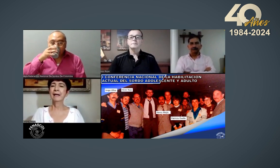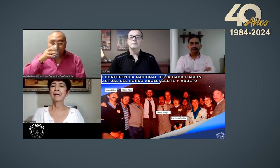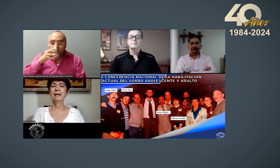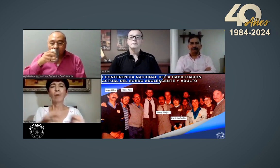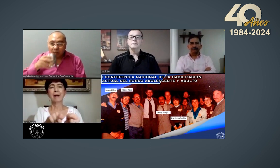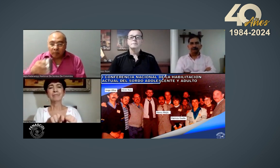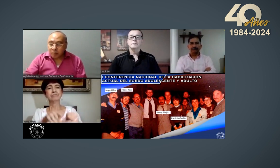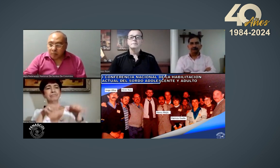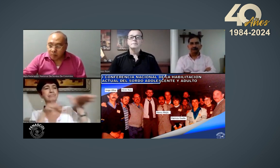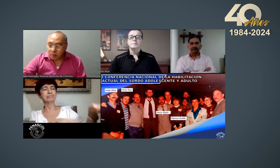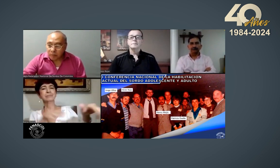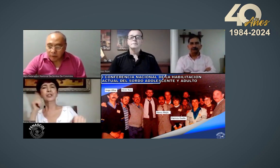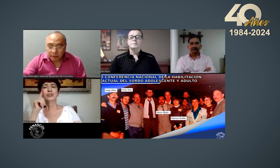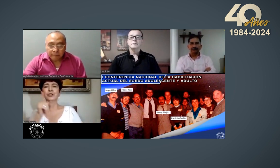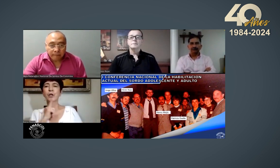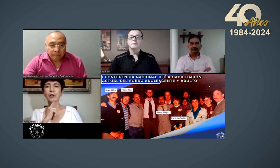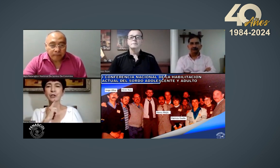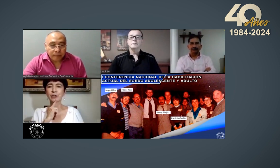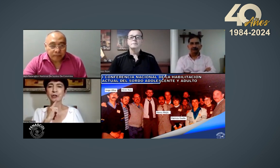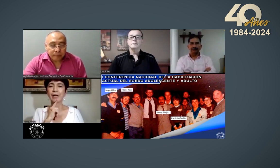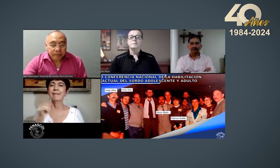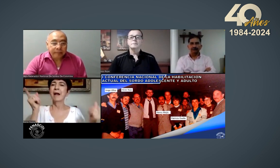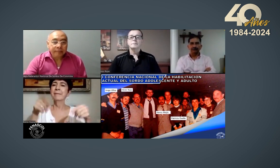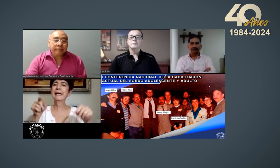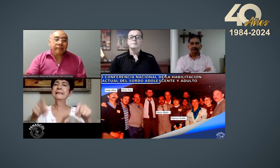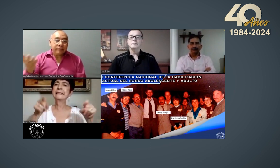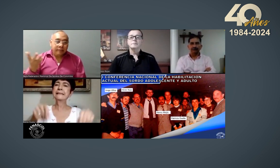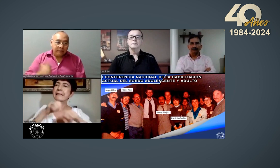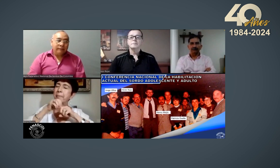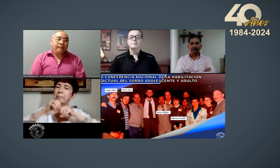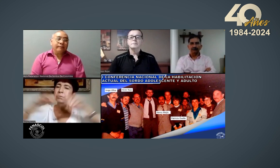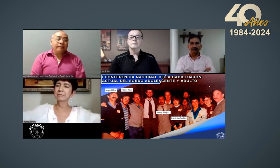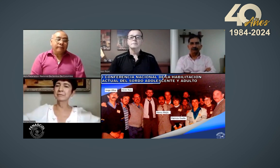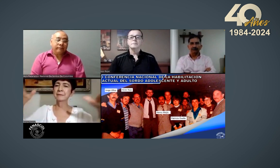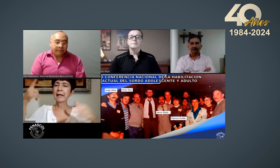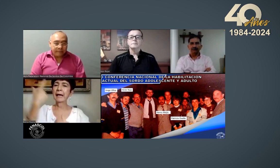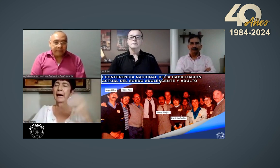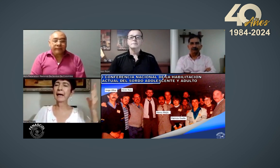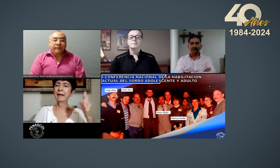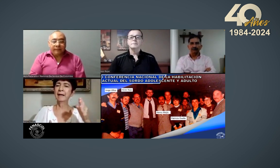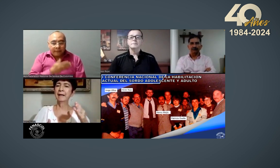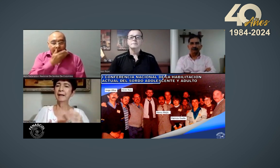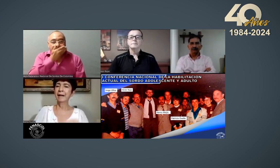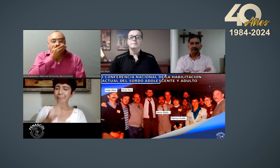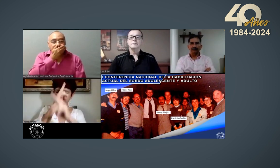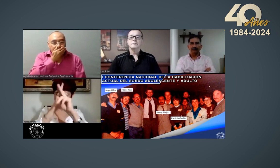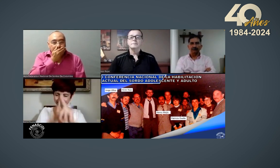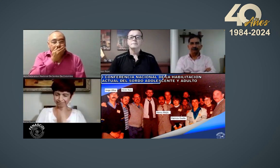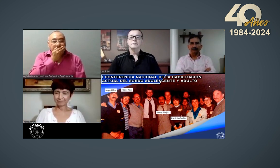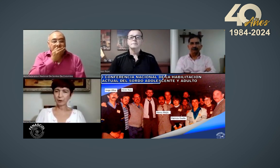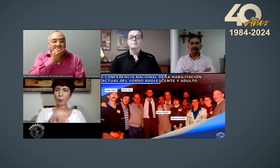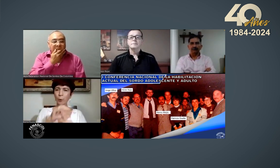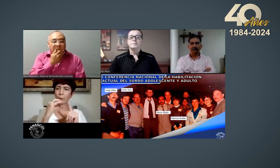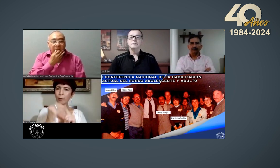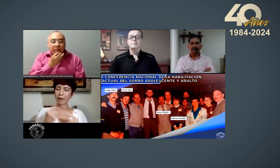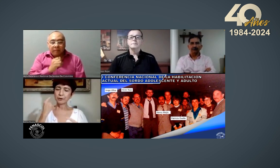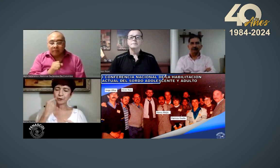y la federación representaba a la comunidad sorda necesitábamos divulgar todo esto también para respetar la cultura